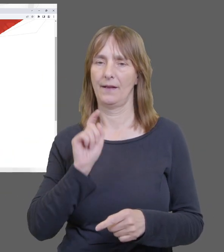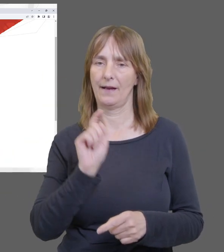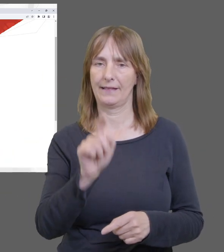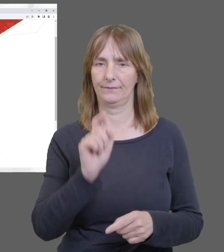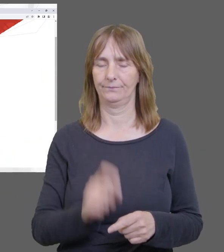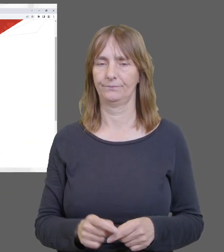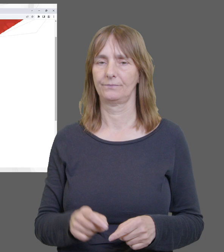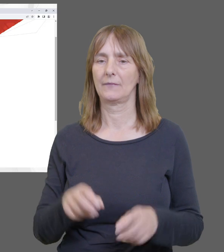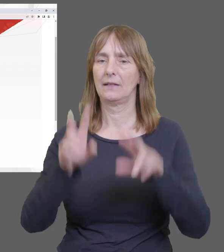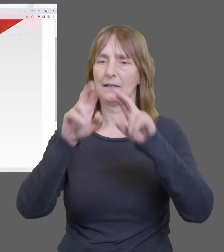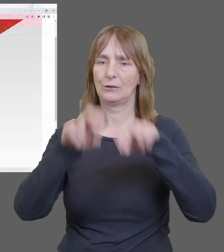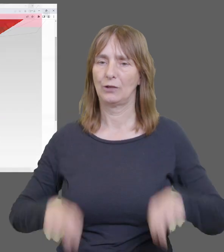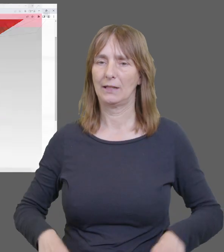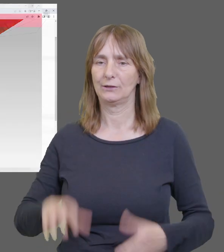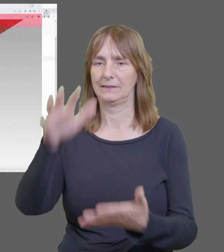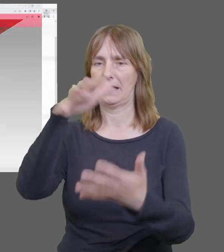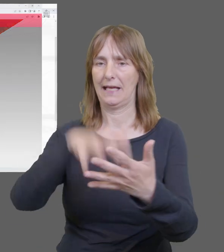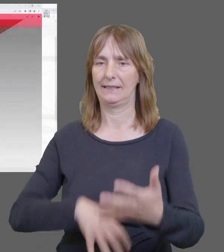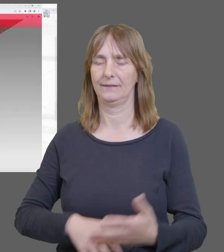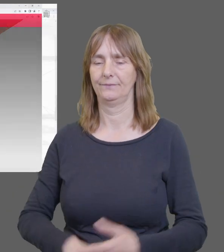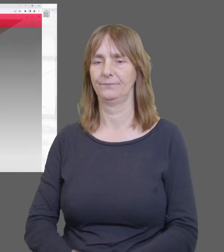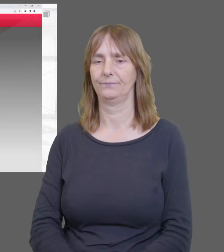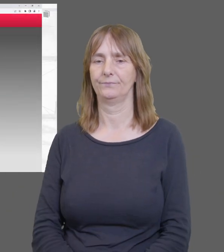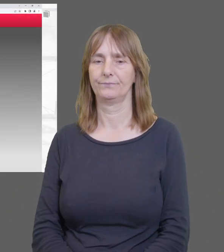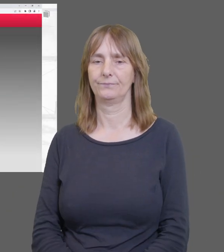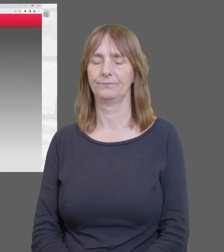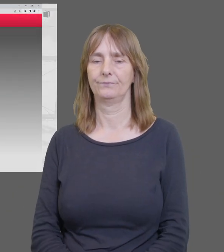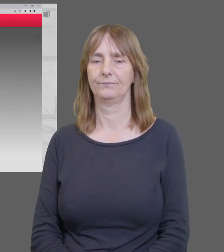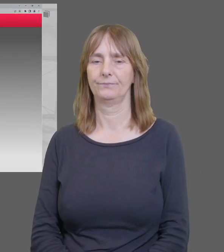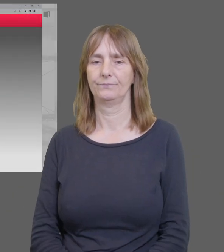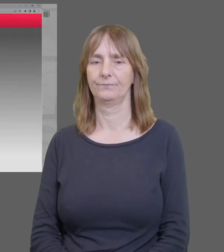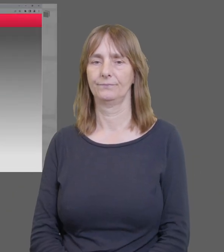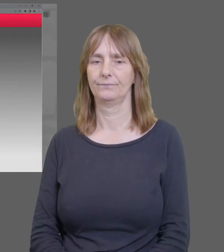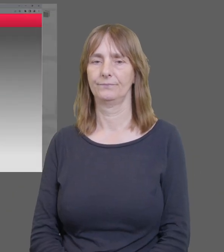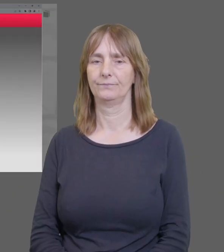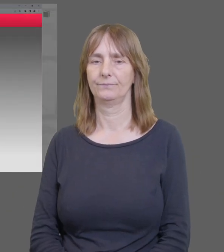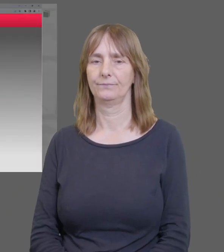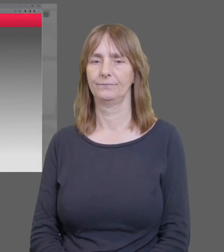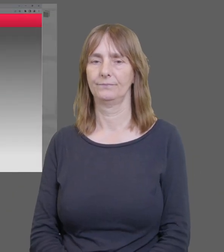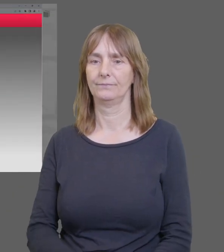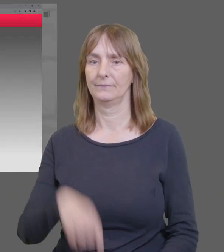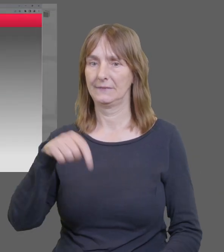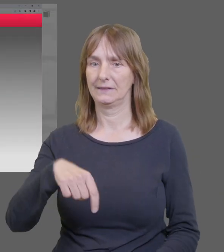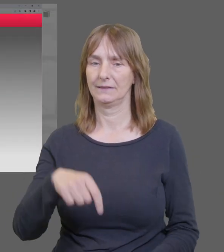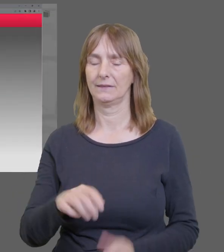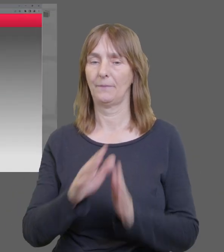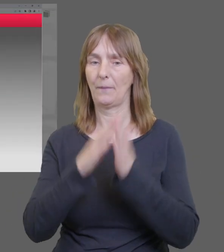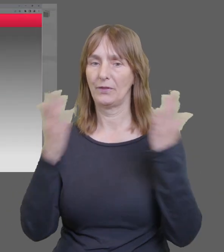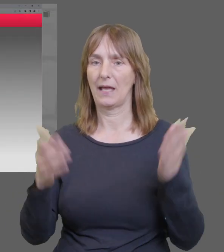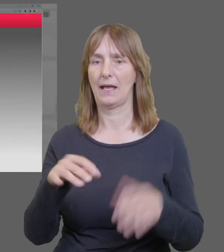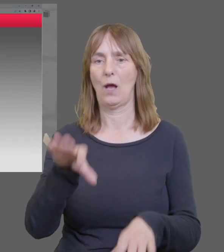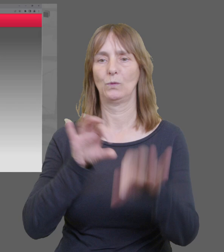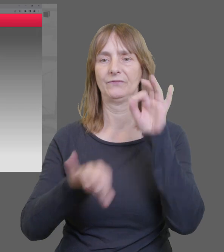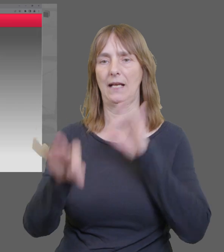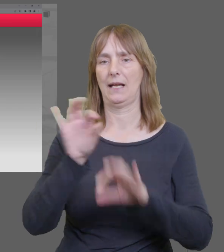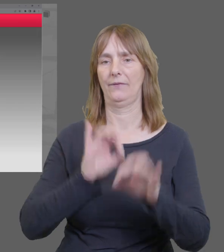getätigt werden. Über den Link gelangen Sie zur Startseite des Rechercheportals. Diese sieht so aus.